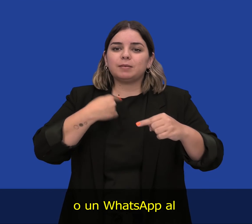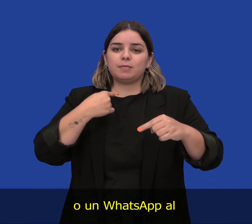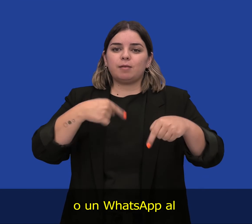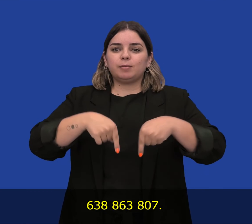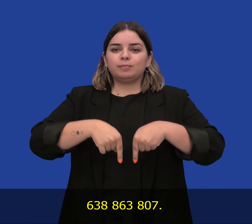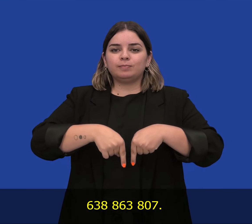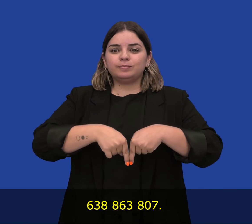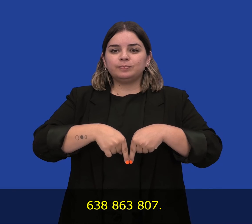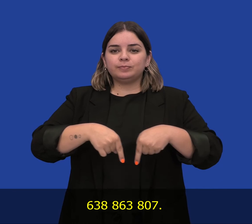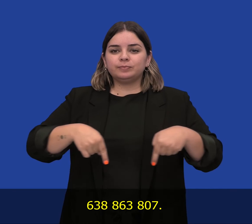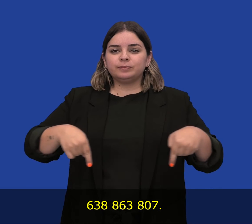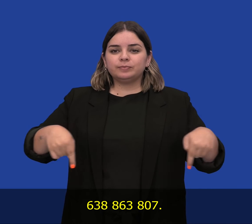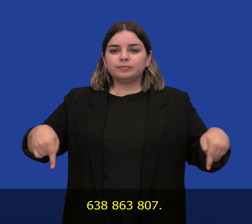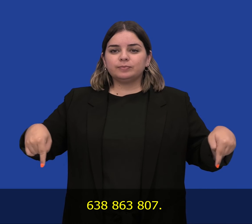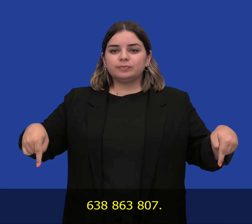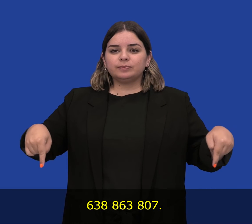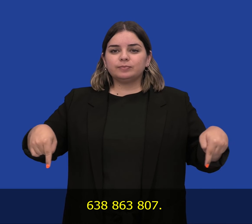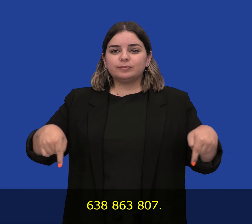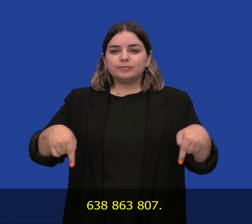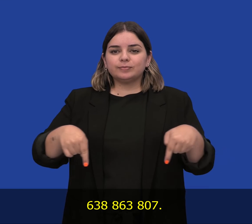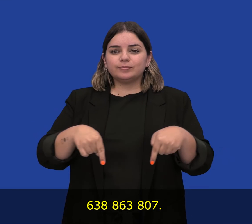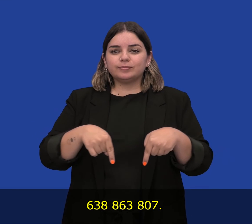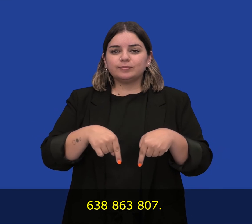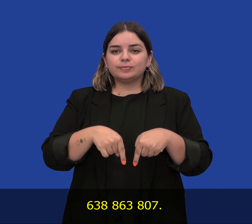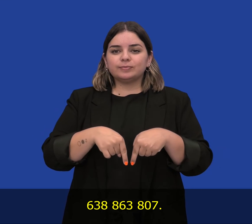638-863-807.